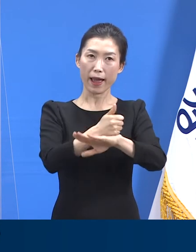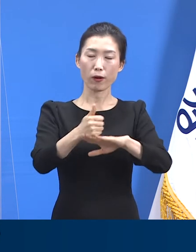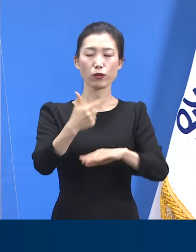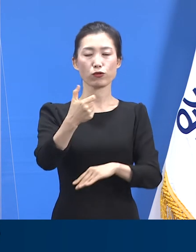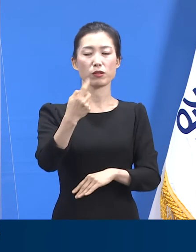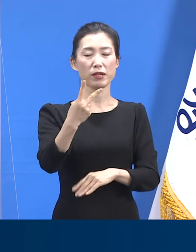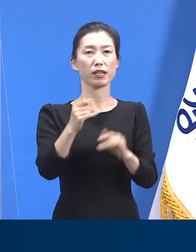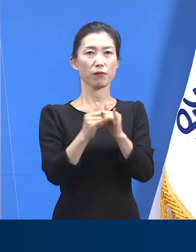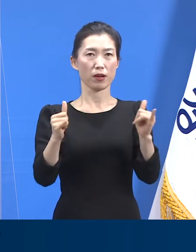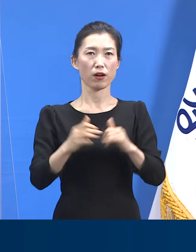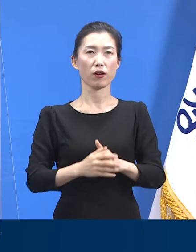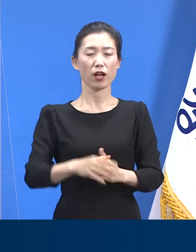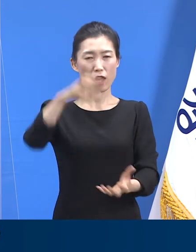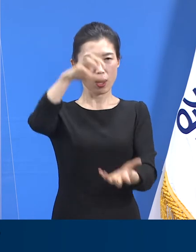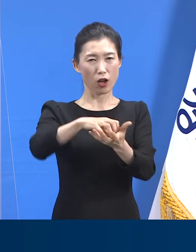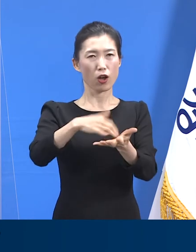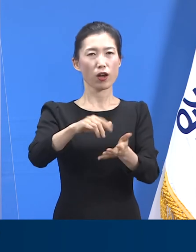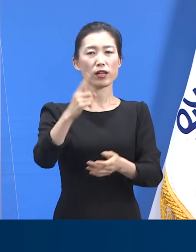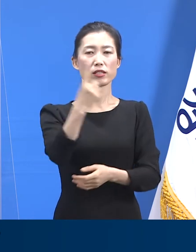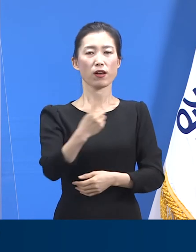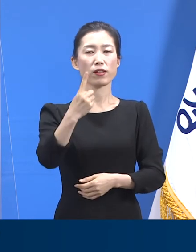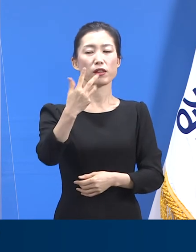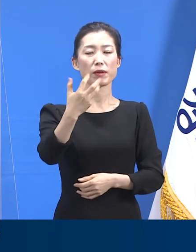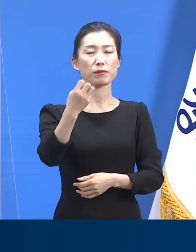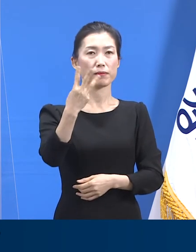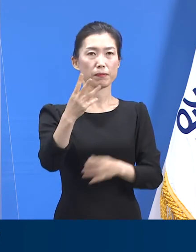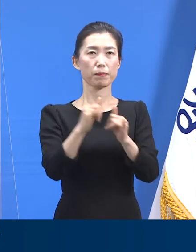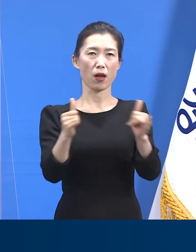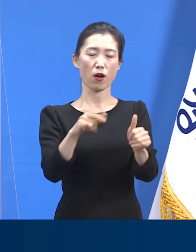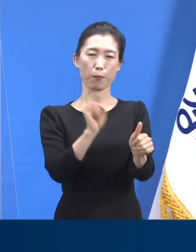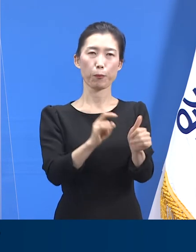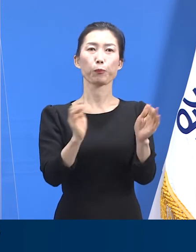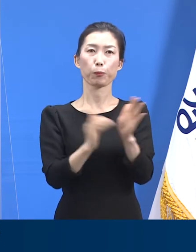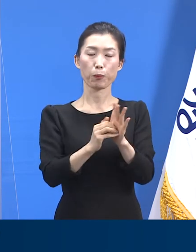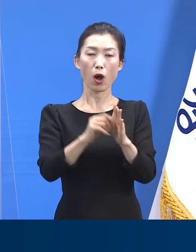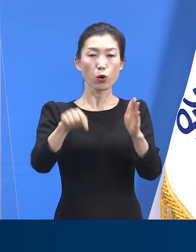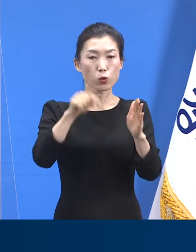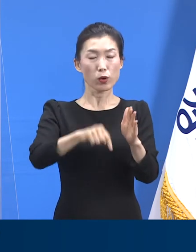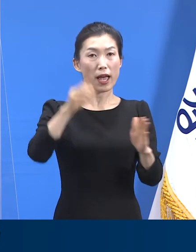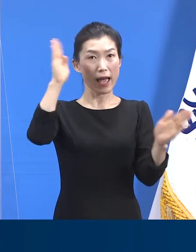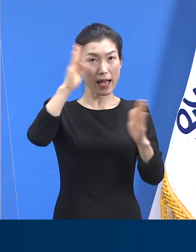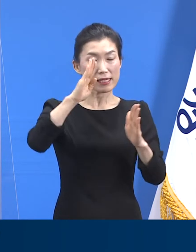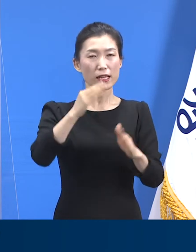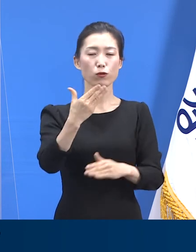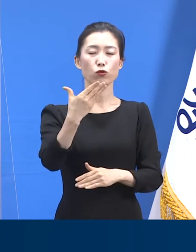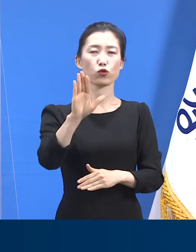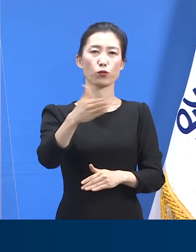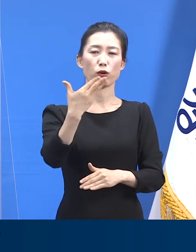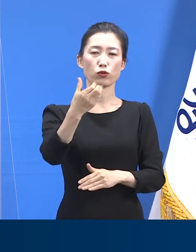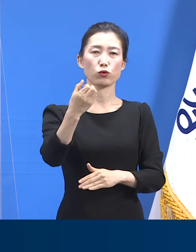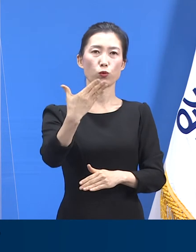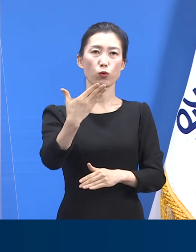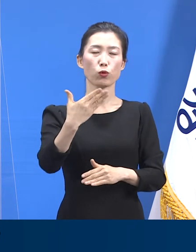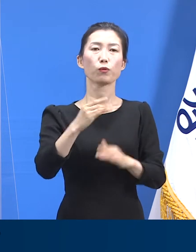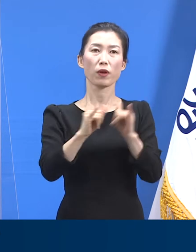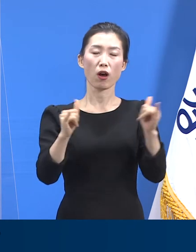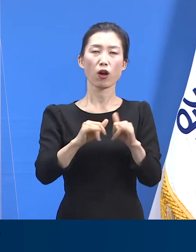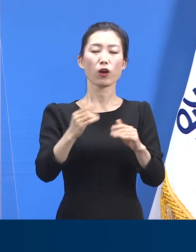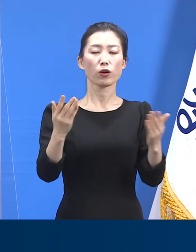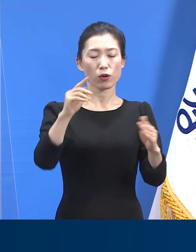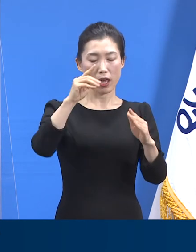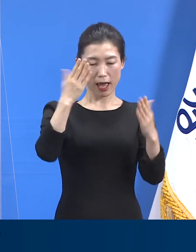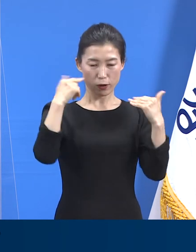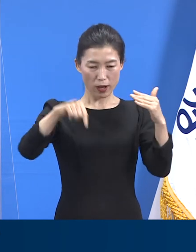61명 등 총 1,083명입니다. 그 중 학생 확진자는 959명이고 교직원으로